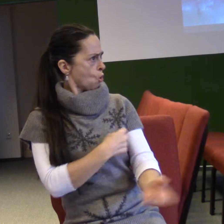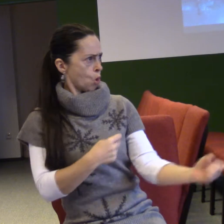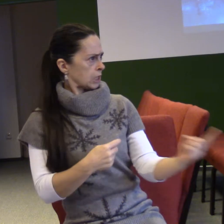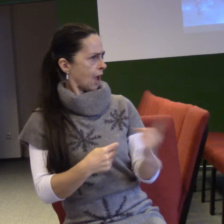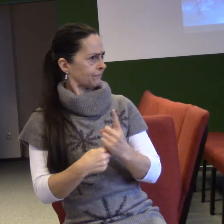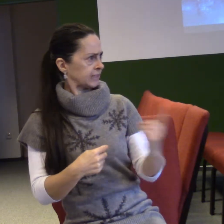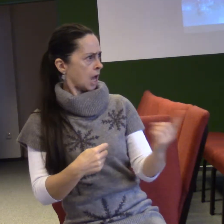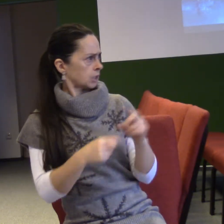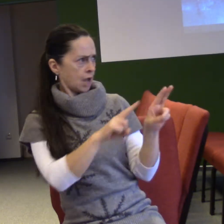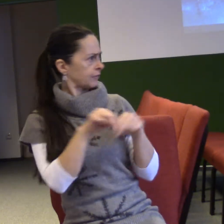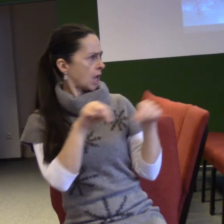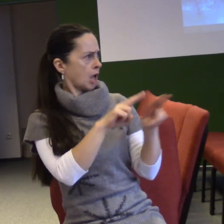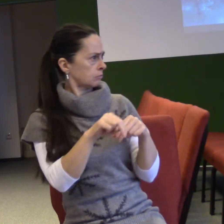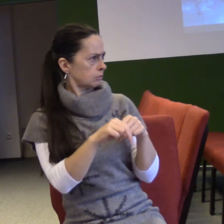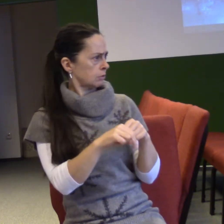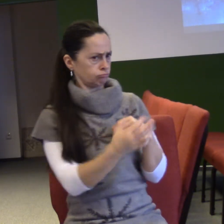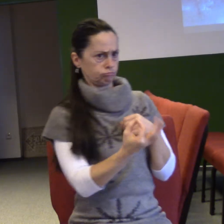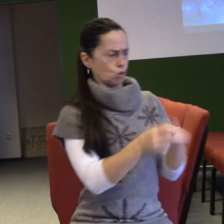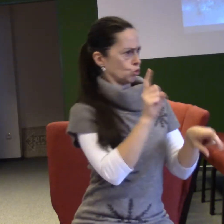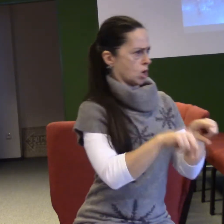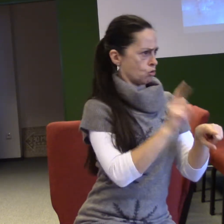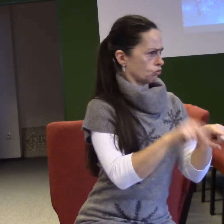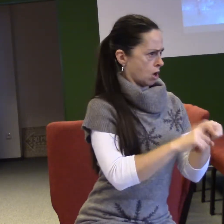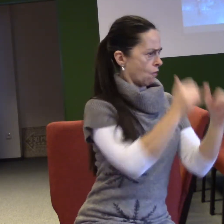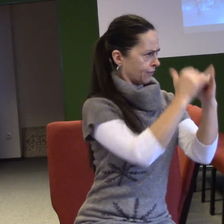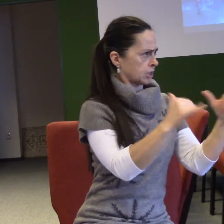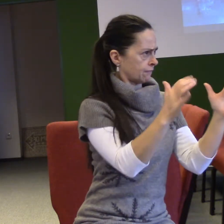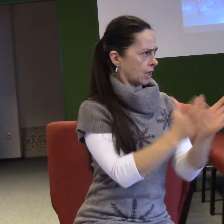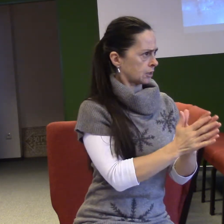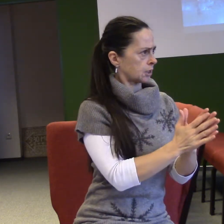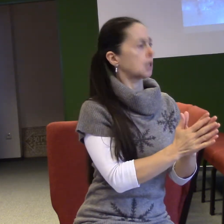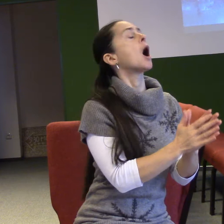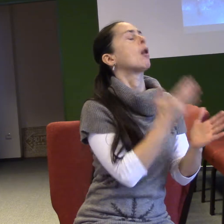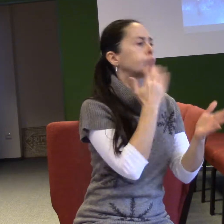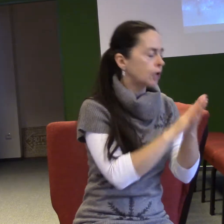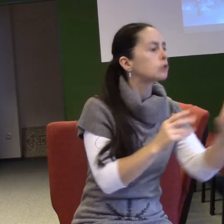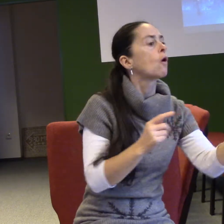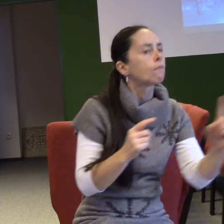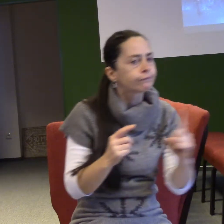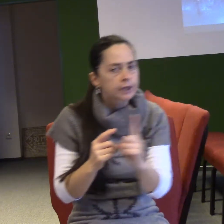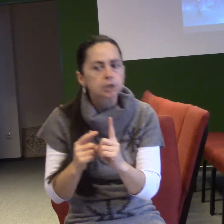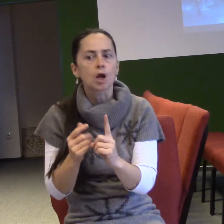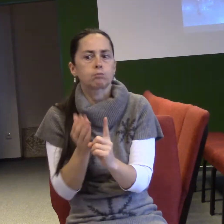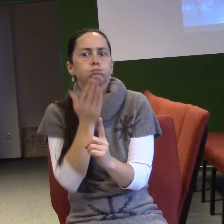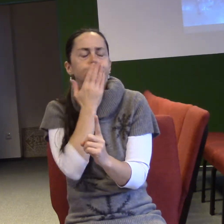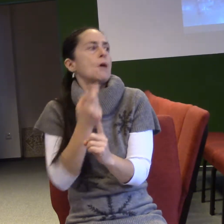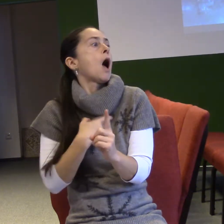tak mohlo stát. Když konečně vyšel, nemohl s nimi mluvit a tak poznali, že museli mít v chrámu vidění.